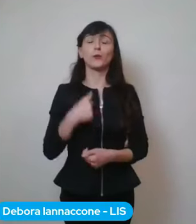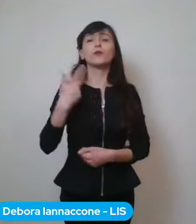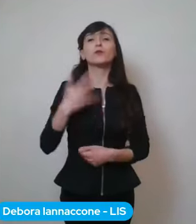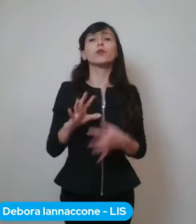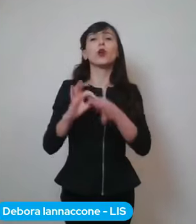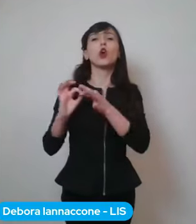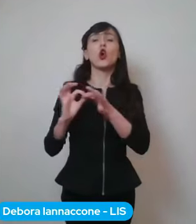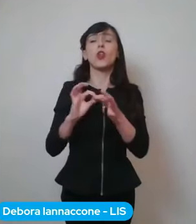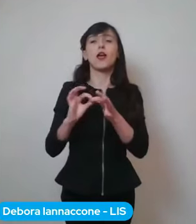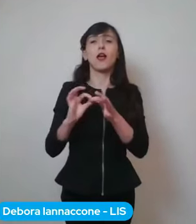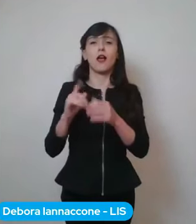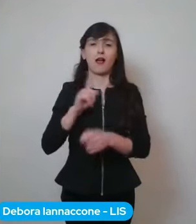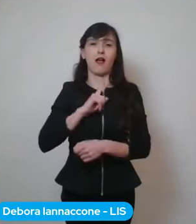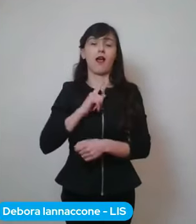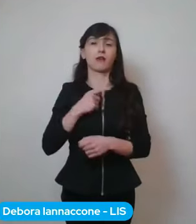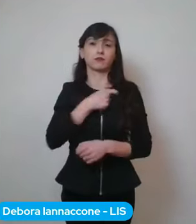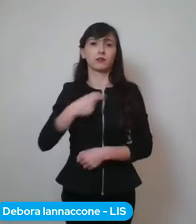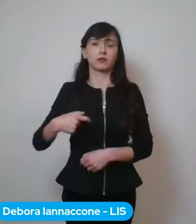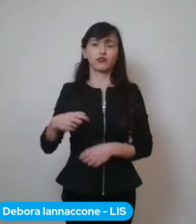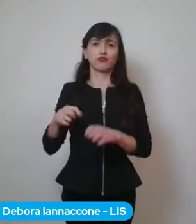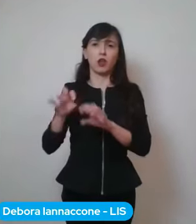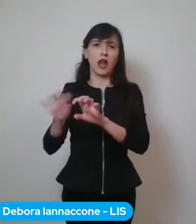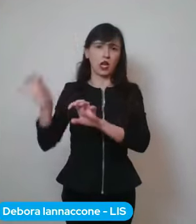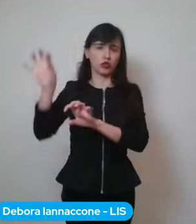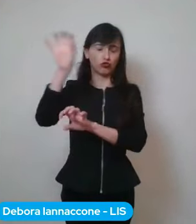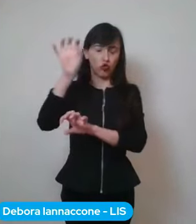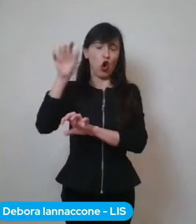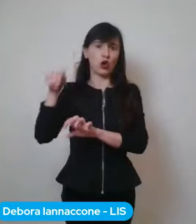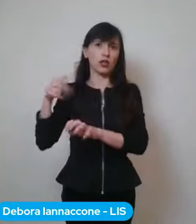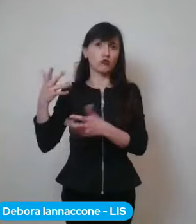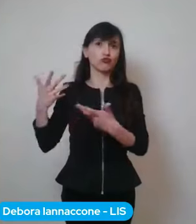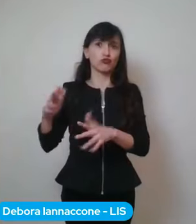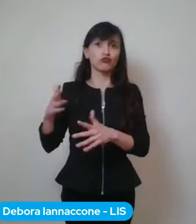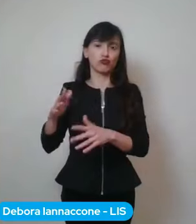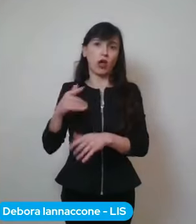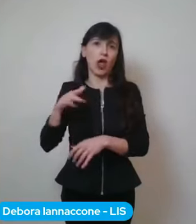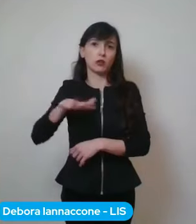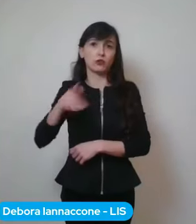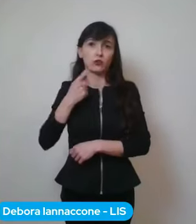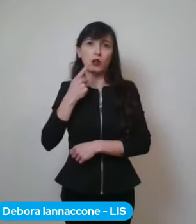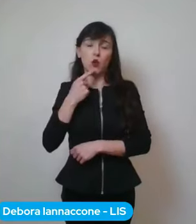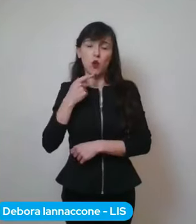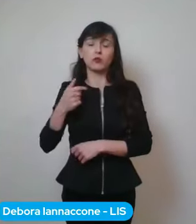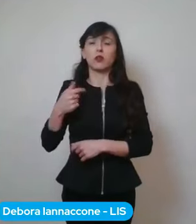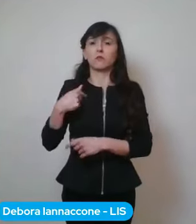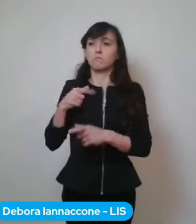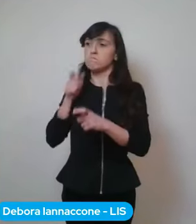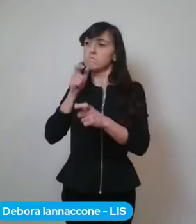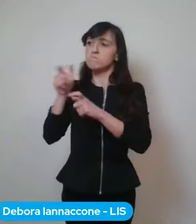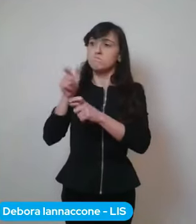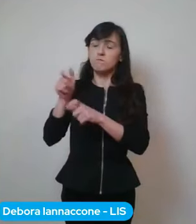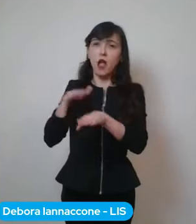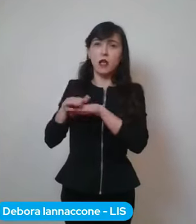sindaci di regioni che sono già in zona rossa da un po' e ho chiesto loro